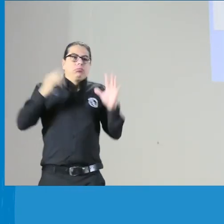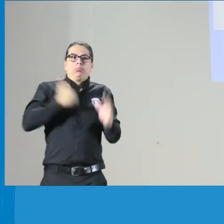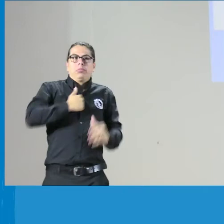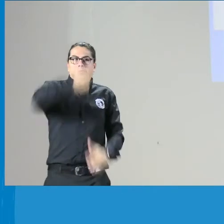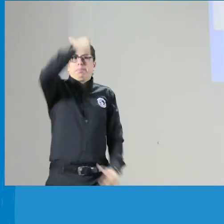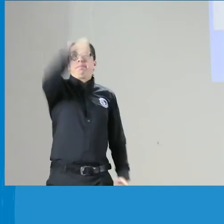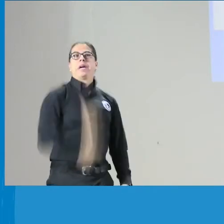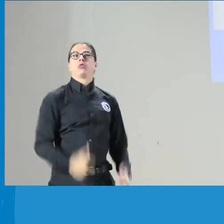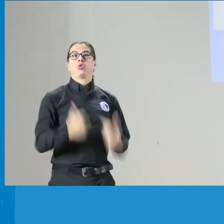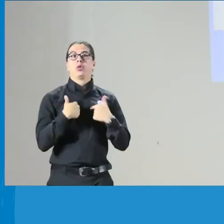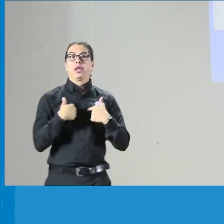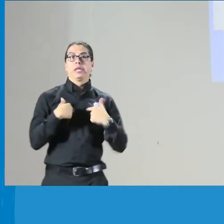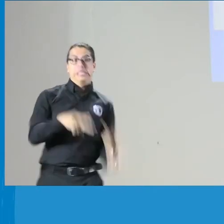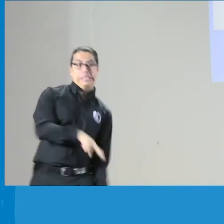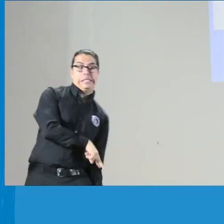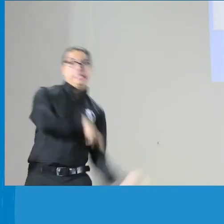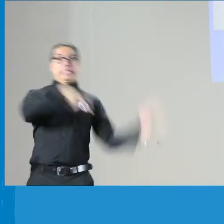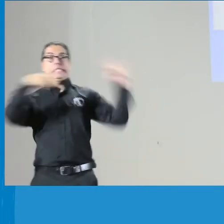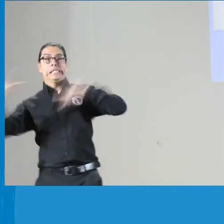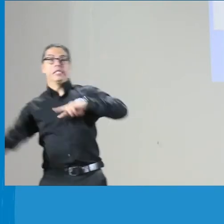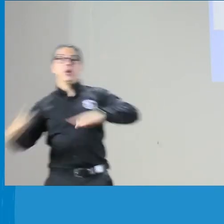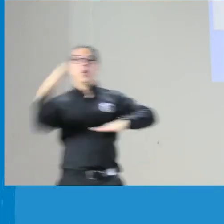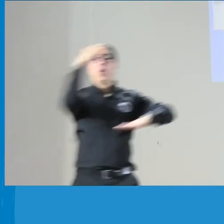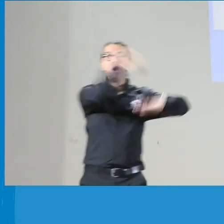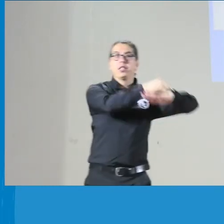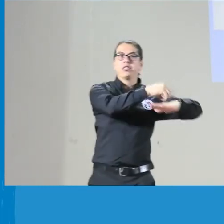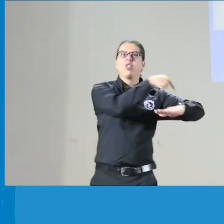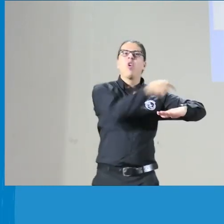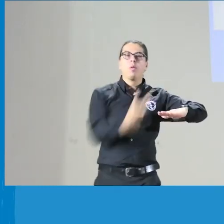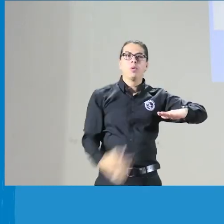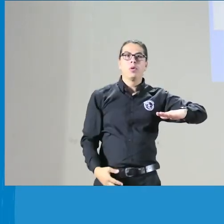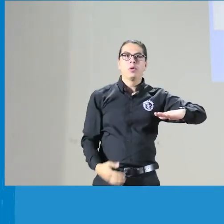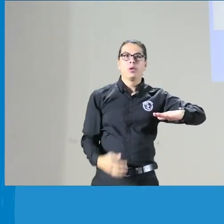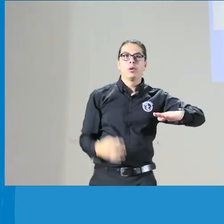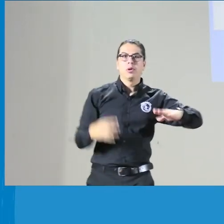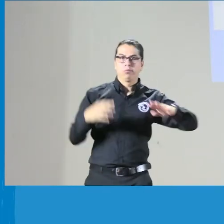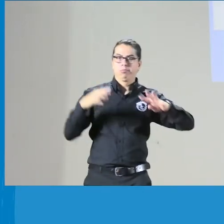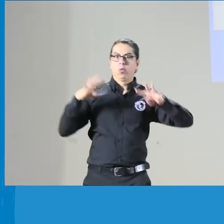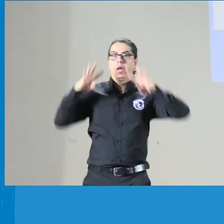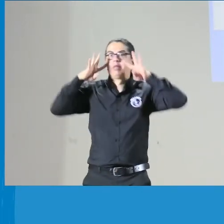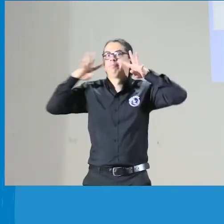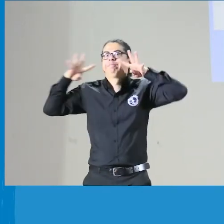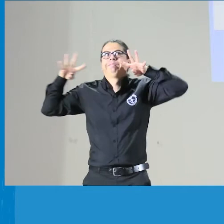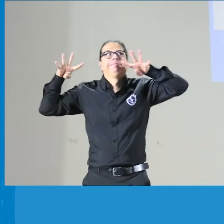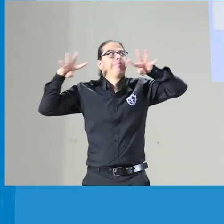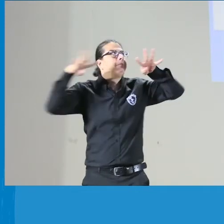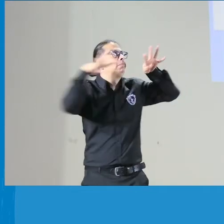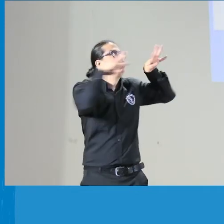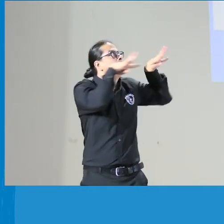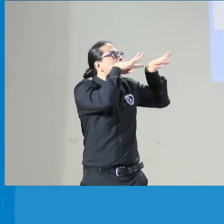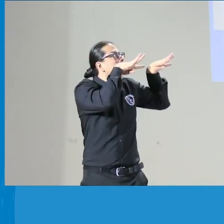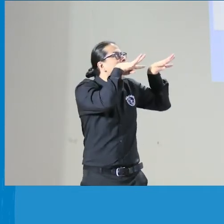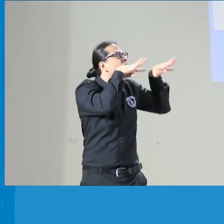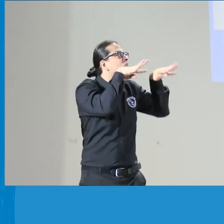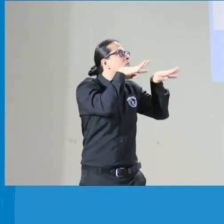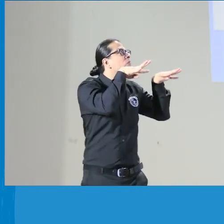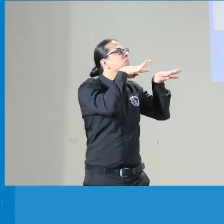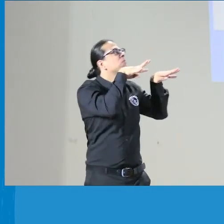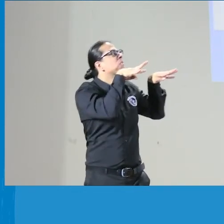de lo que yo pueda publicar a ti, ¿sí? Porque es un perfil personal, pero es diferente del perfil de una organización porque todo el